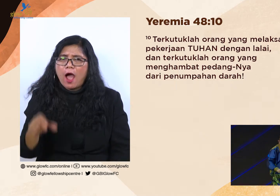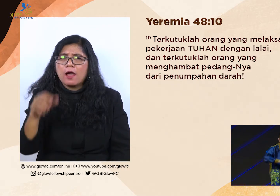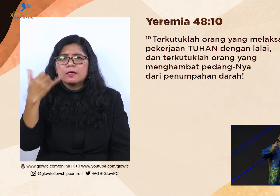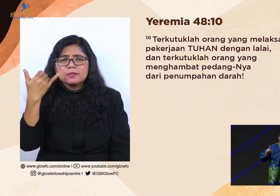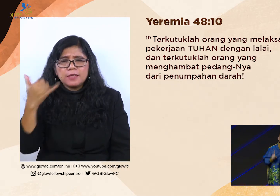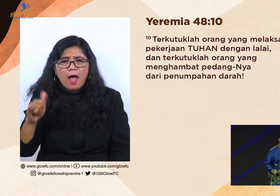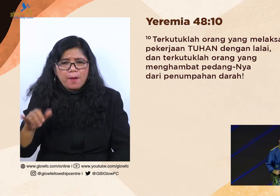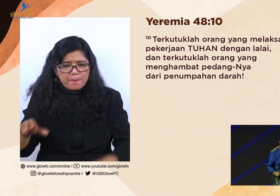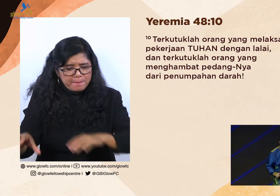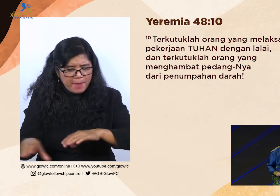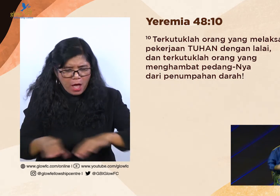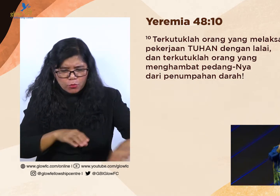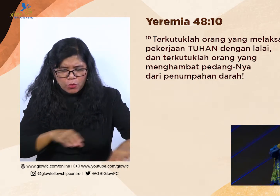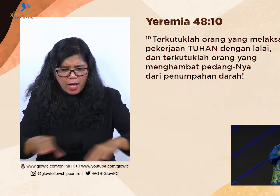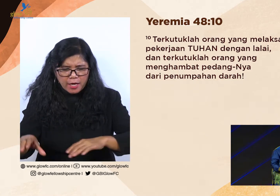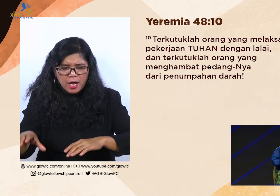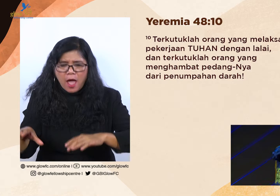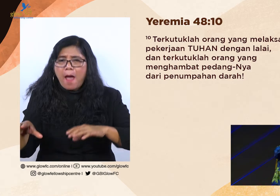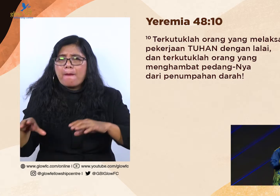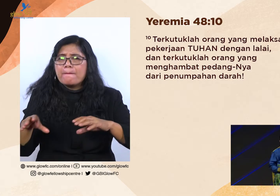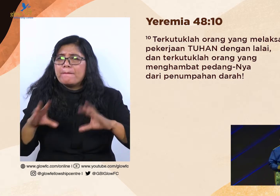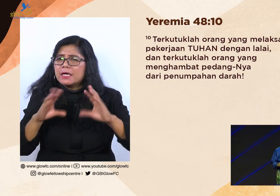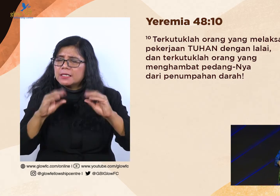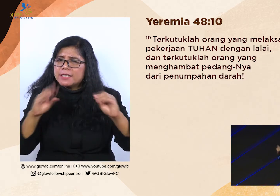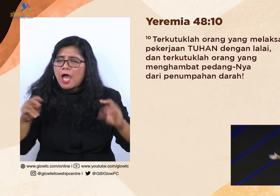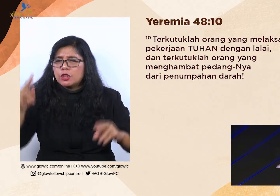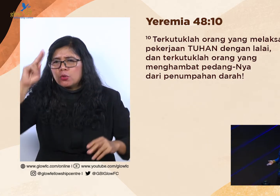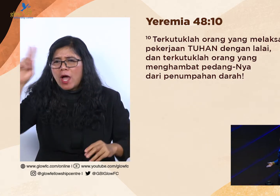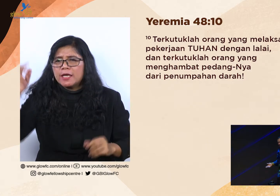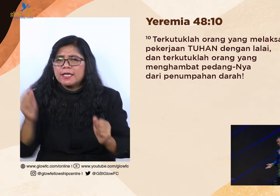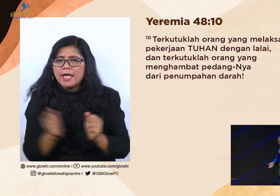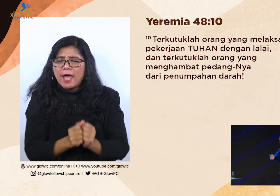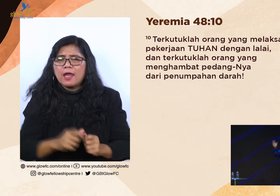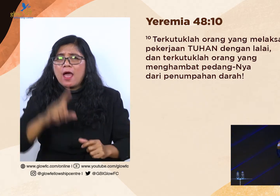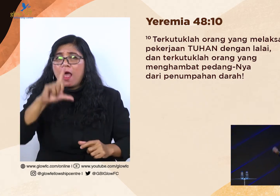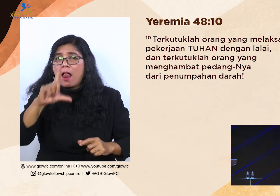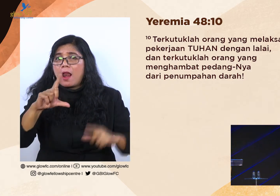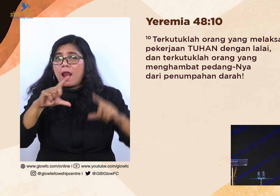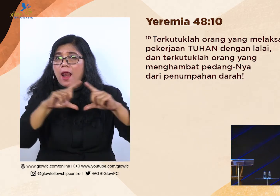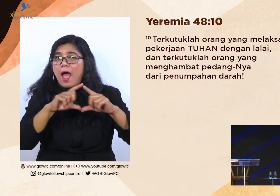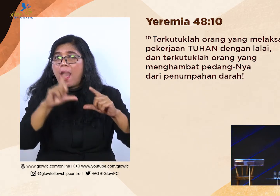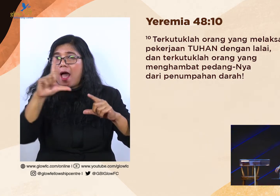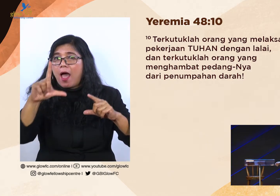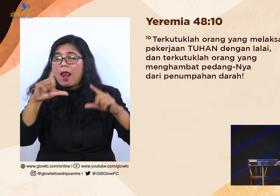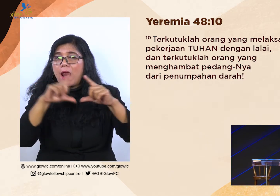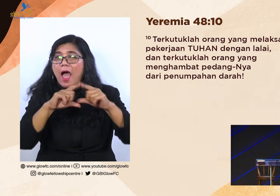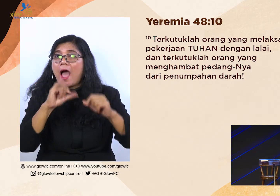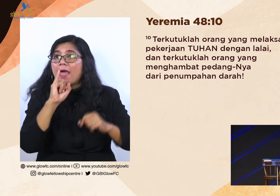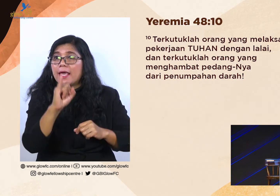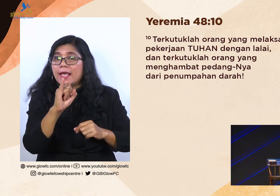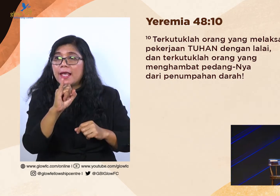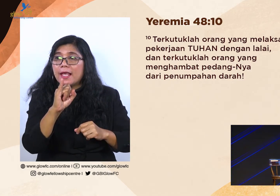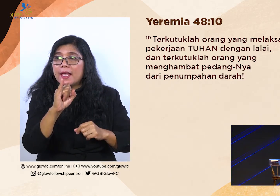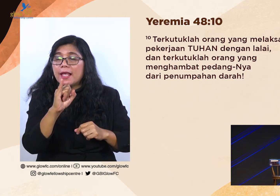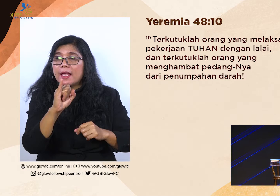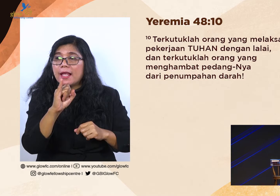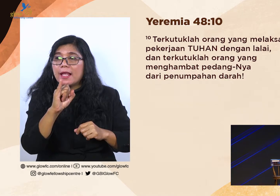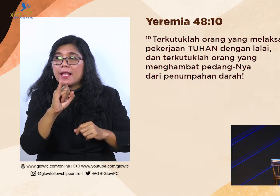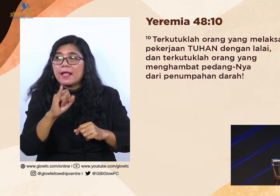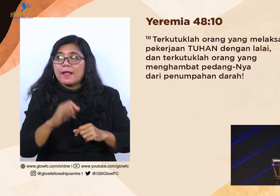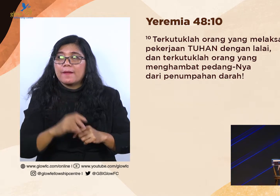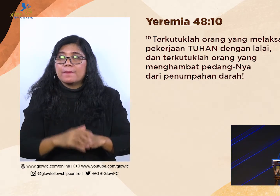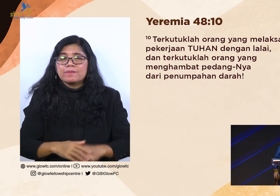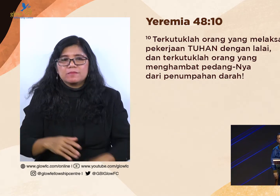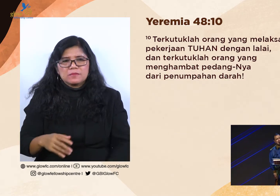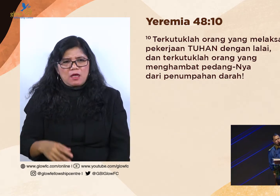melaksanakan pekerjaan Tuhan dengan alai. Perhatikan, berarti orang yang terkutuk ini bukan sekedar penjina, orang yang terkutuk ini bukan sekedar